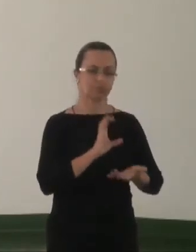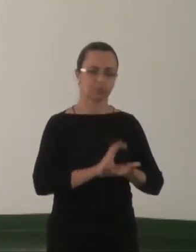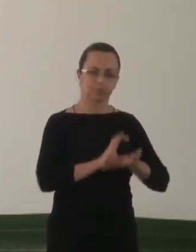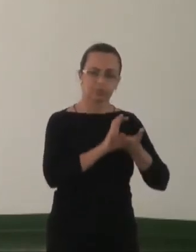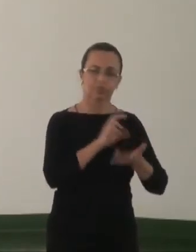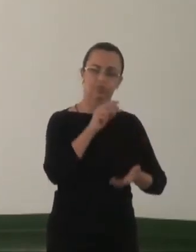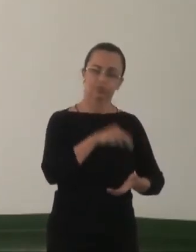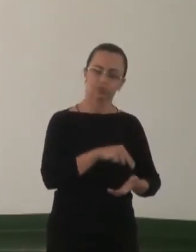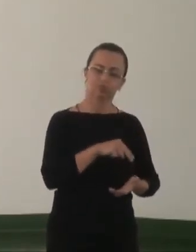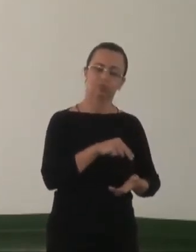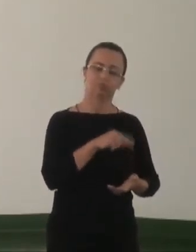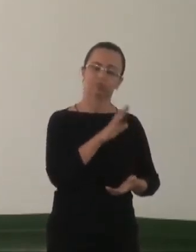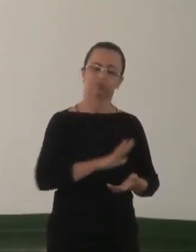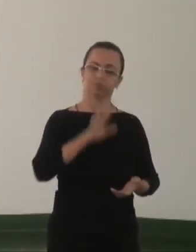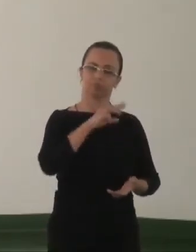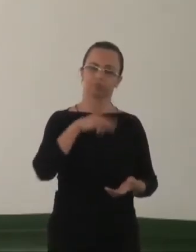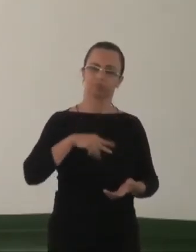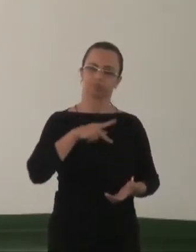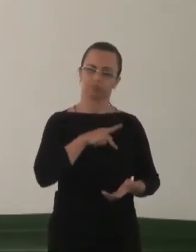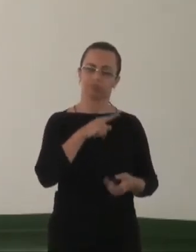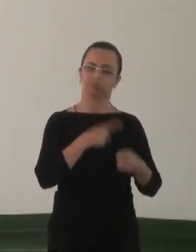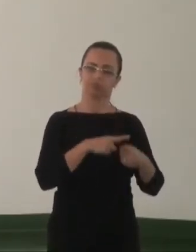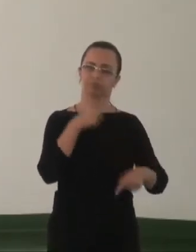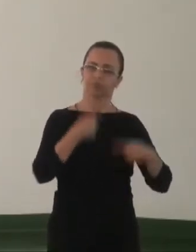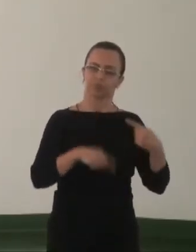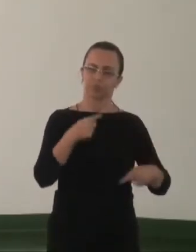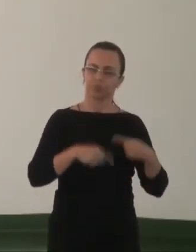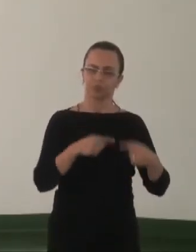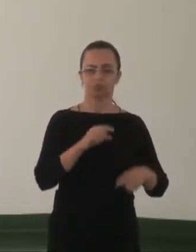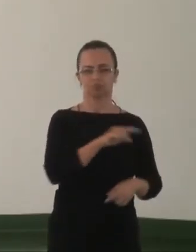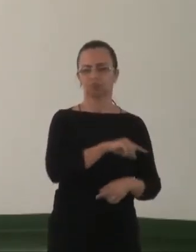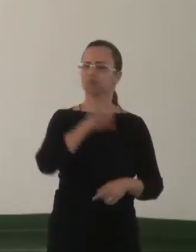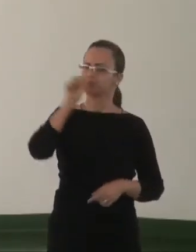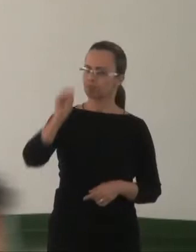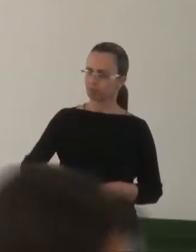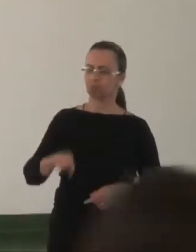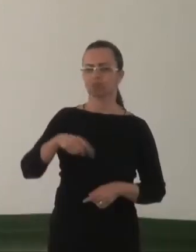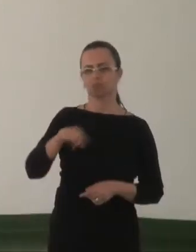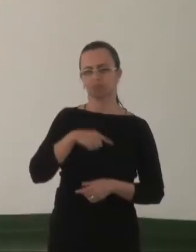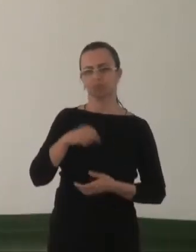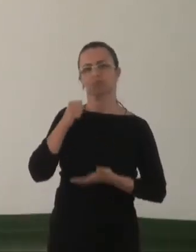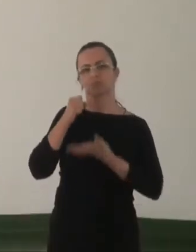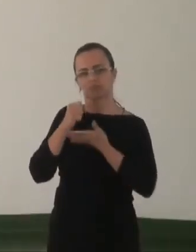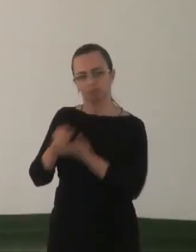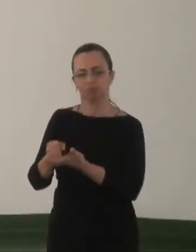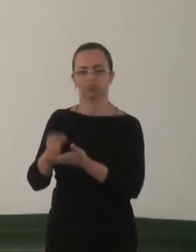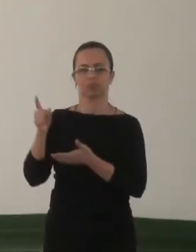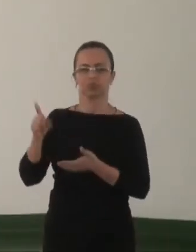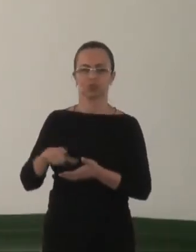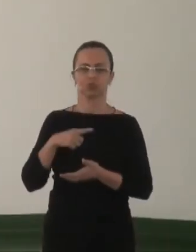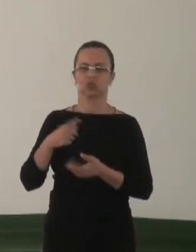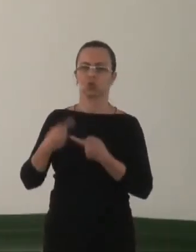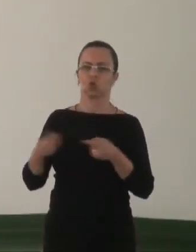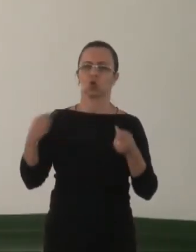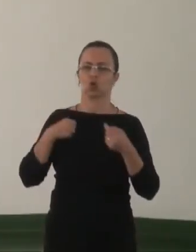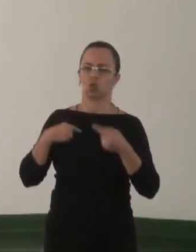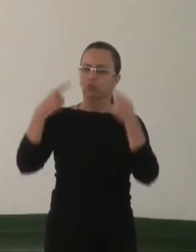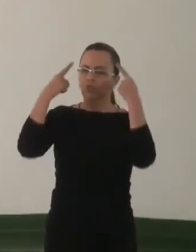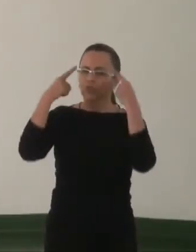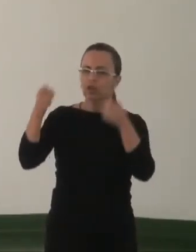que ele tome uma posição política institucional de dizer que sim, nós apoiamos a criminalização da homofobia no Brasil.